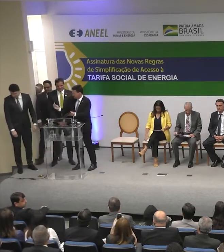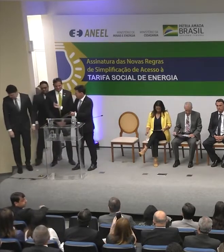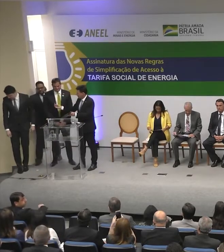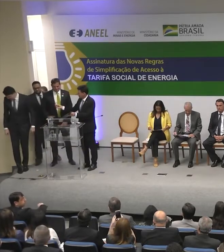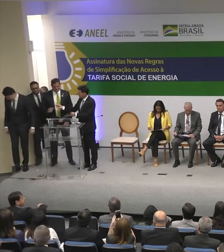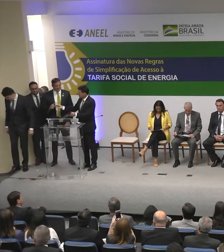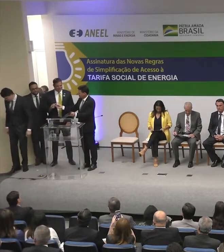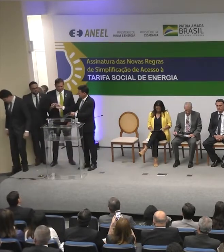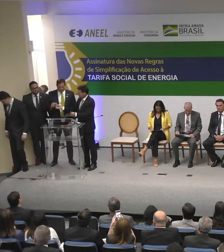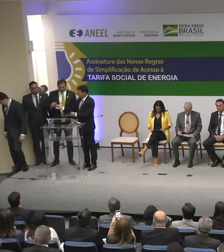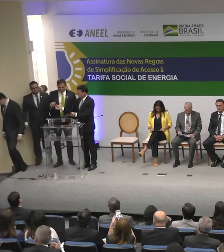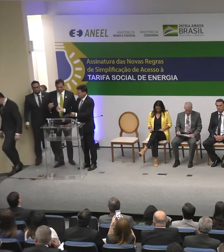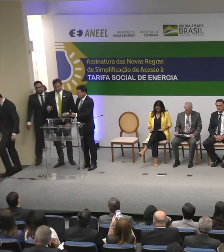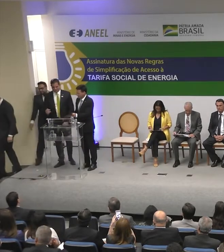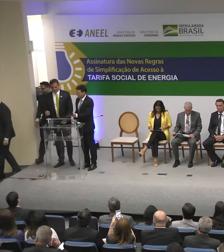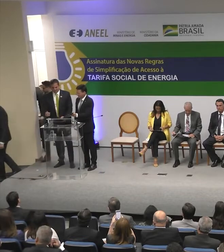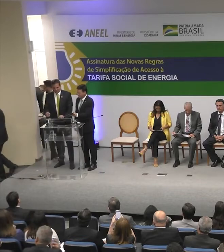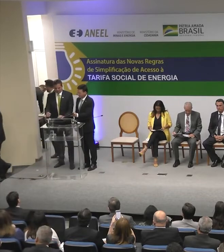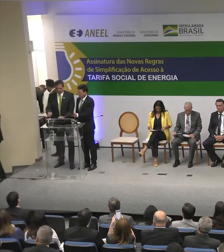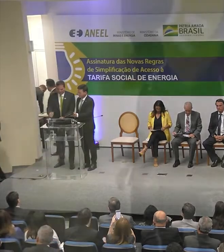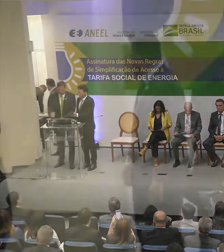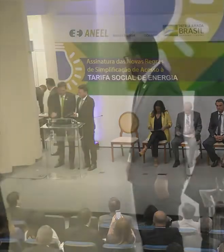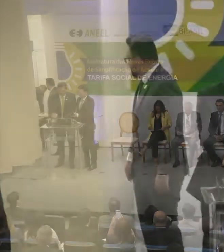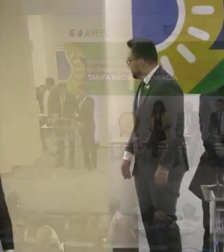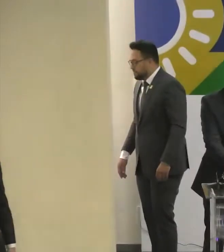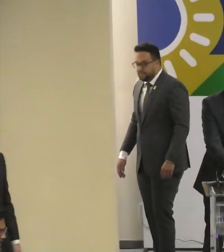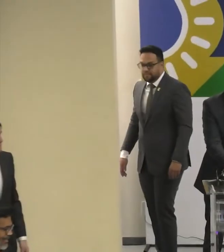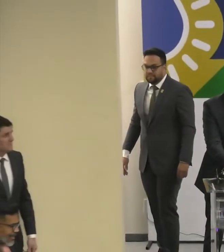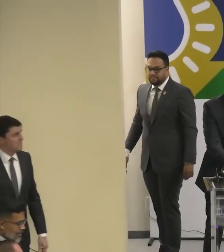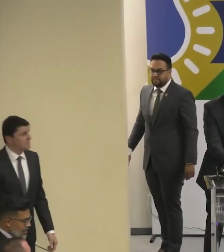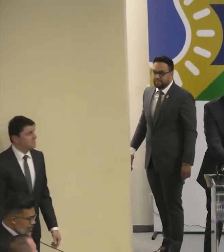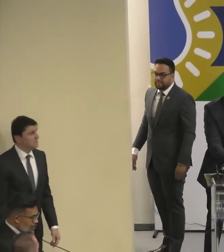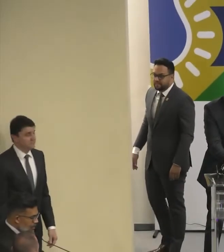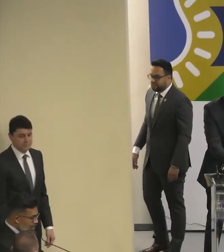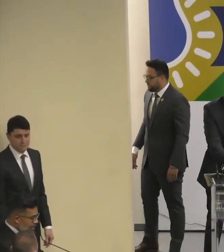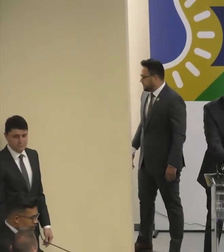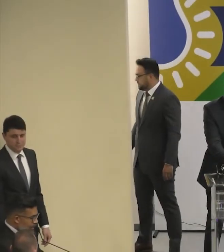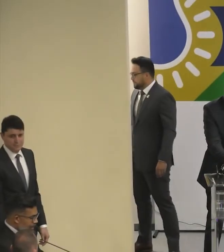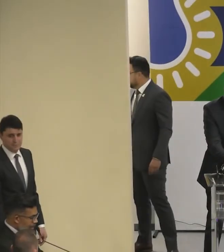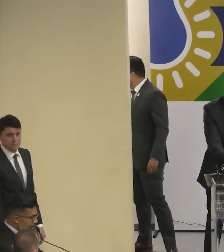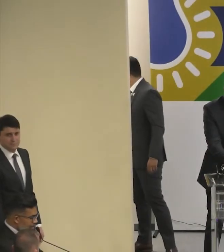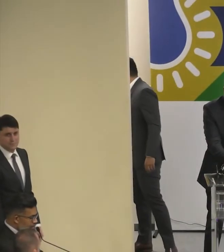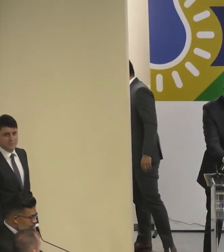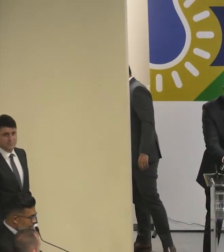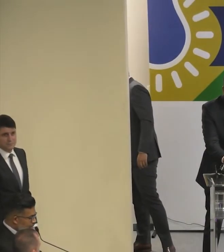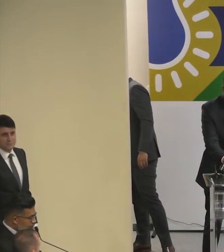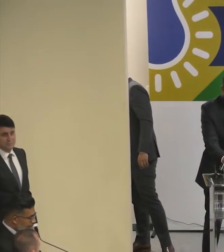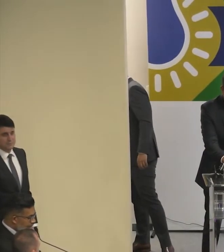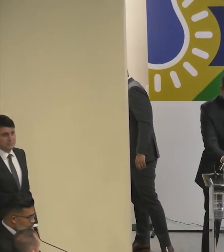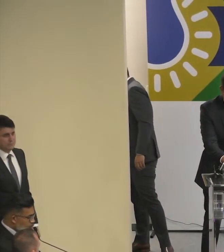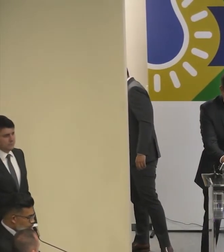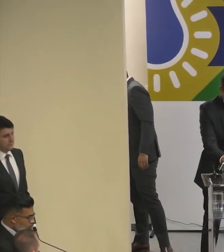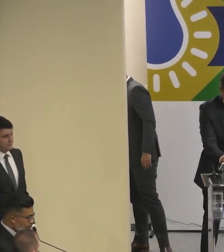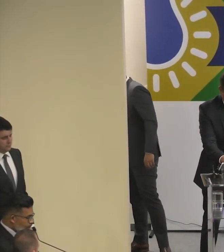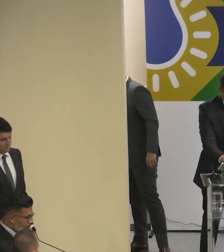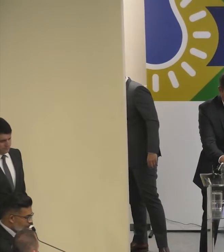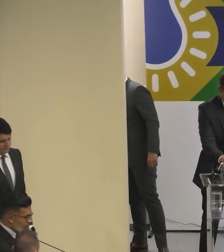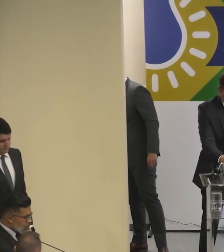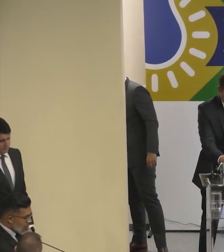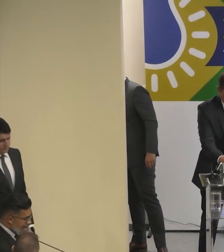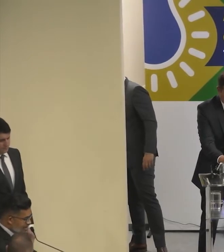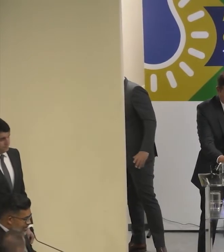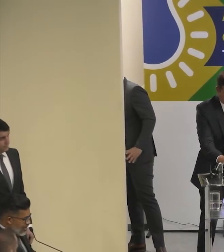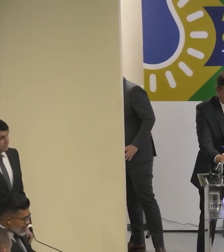Por meio desse termo A ANEL E concessionárias De energia Passarão a ter acesso Aos dados De cadastro único Para